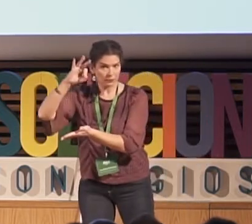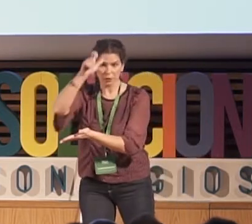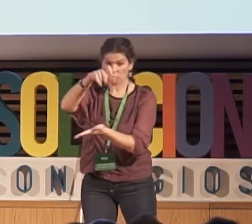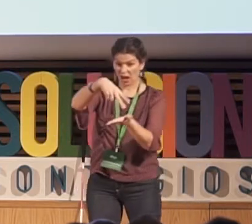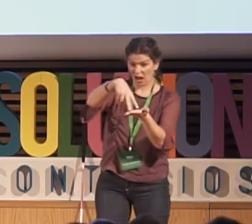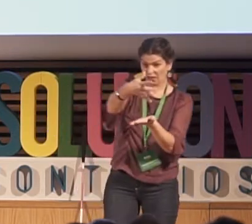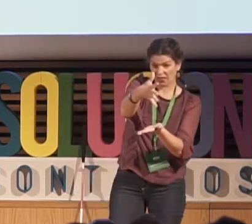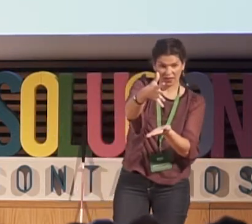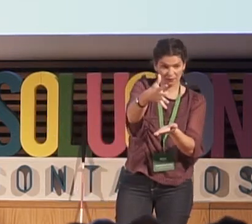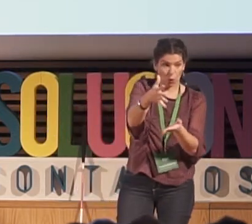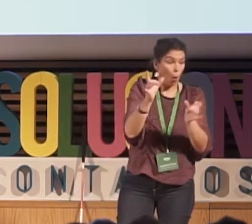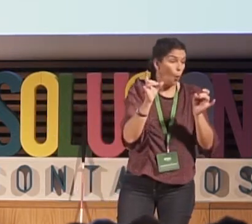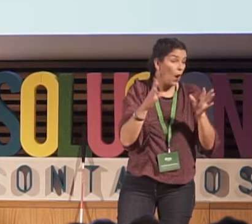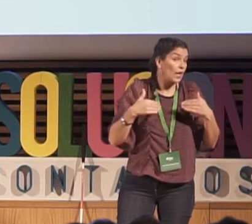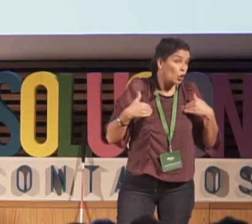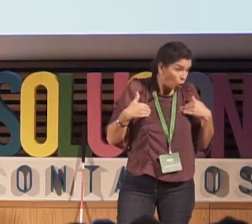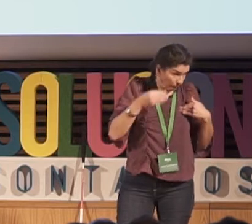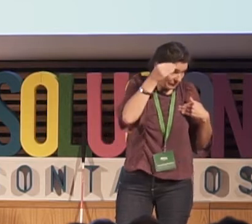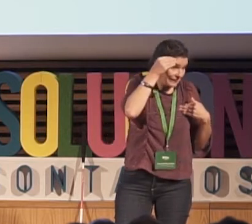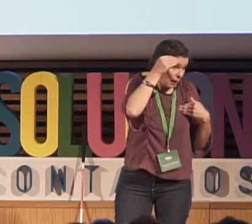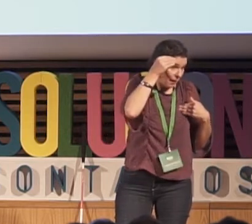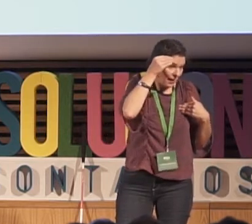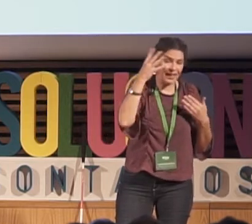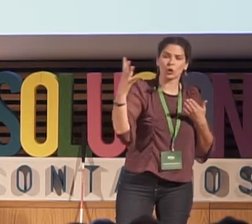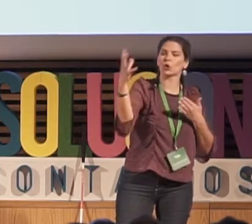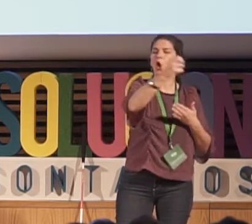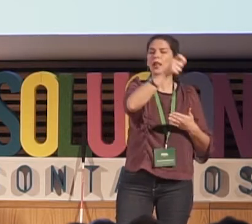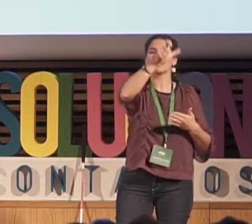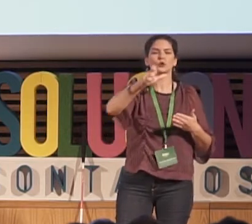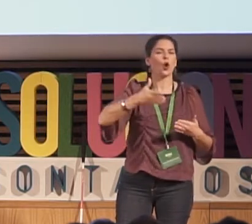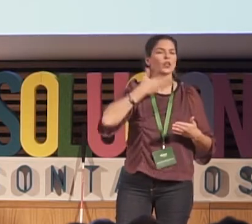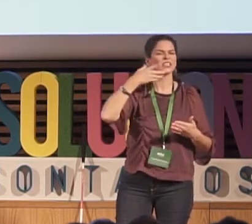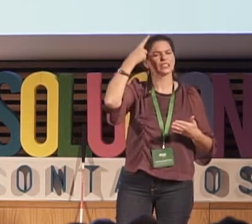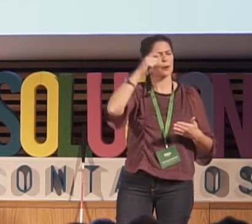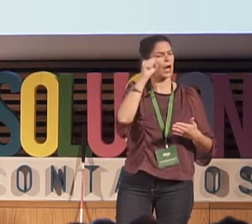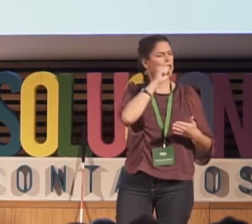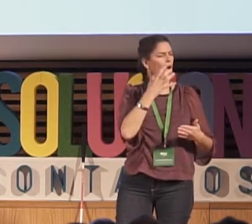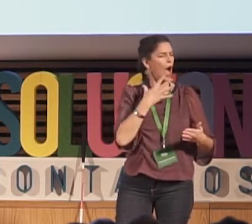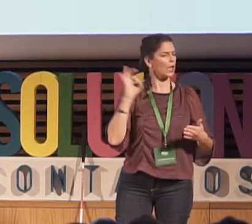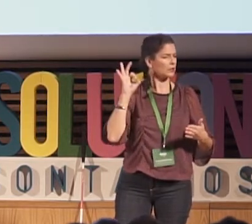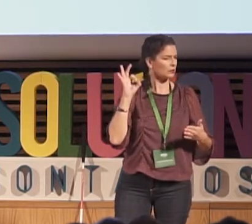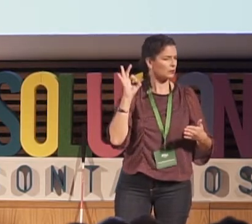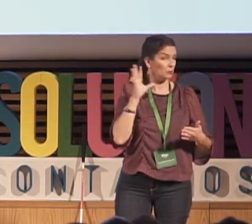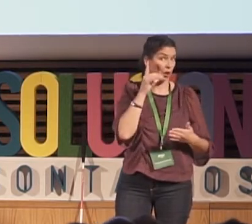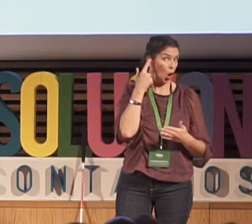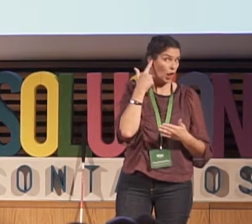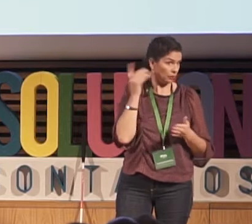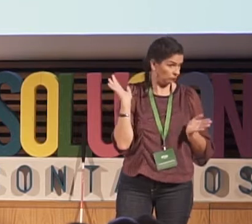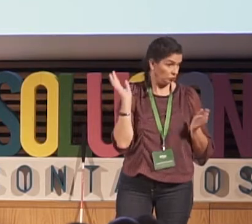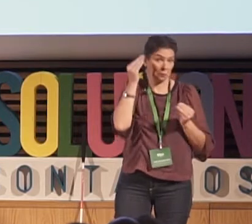un mundo muy heterogéneo. Igual que el mundo de la danza, igual que todas las cosas. Igual que yo no creo que todas las personas